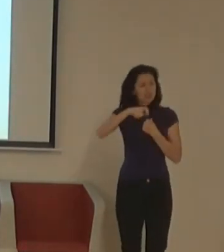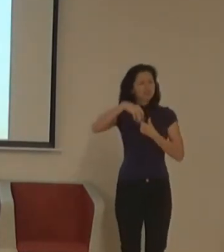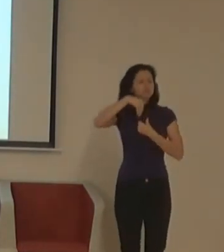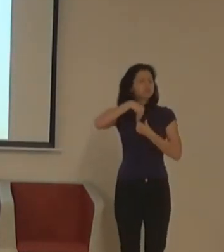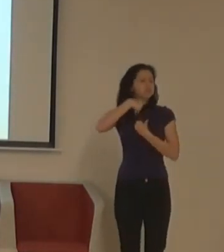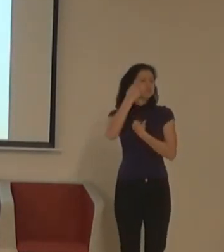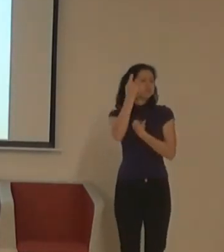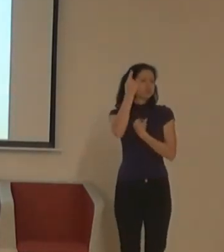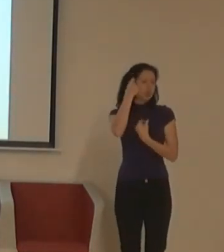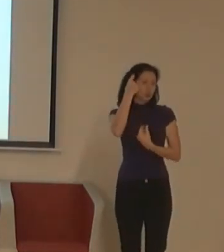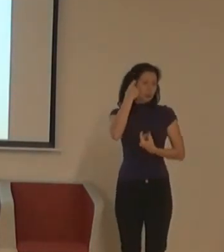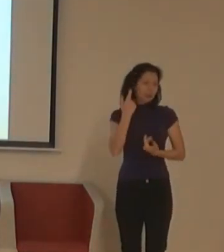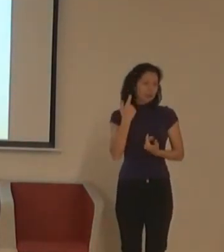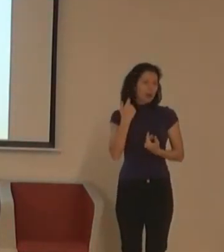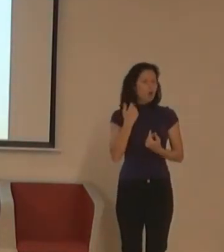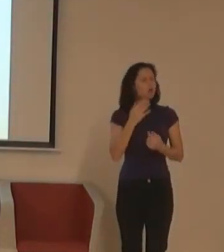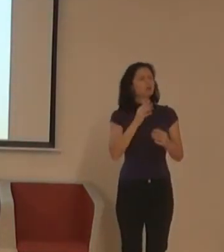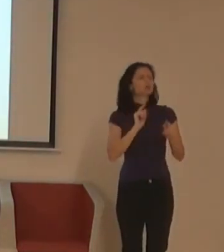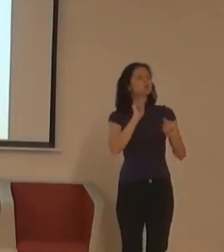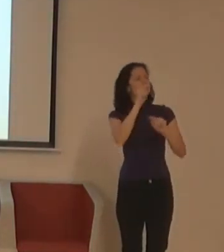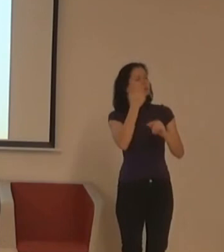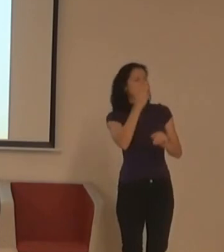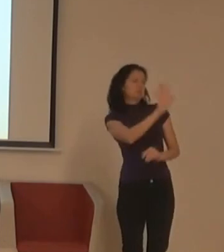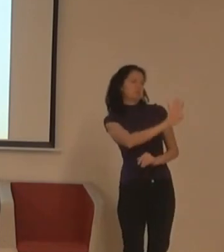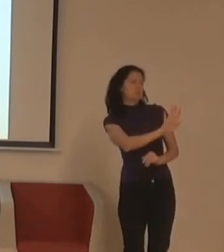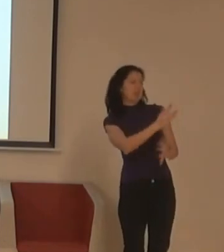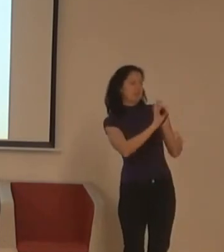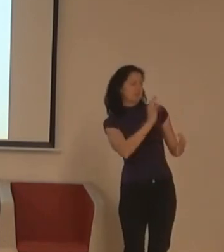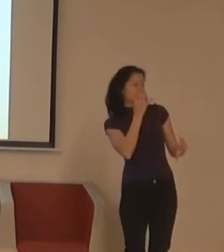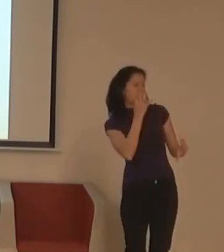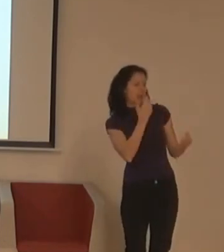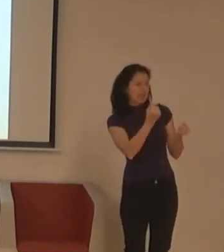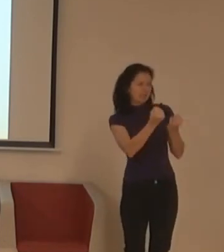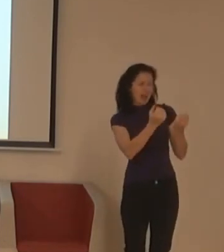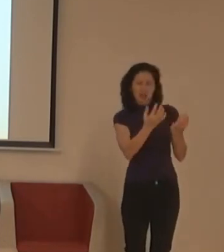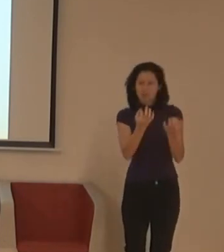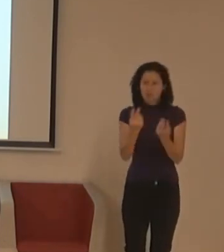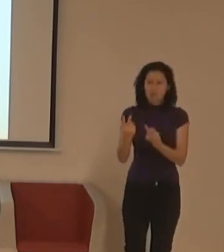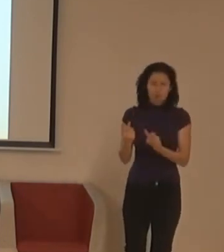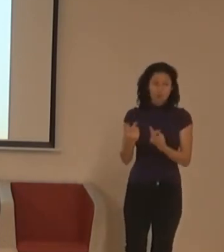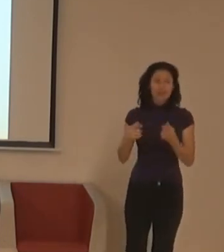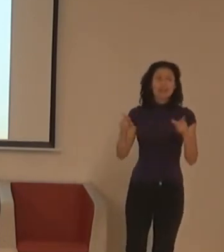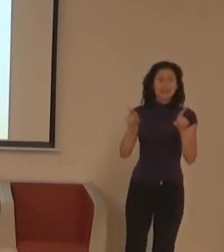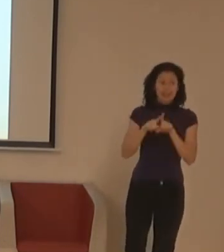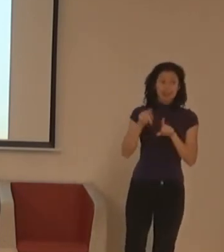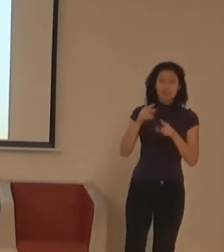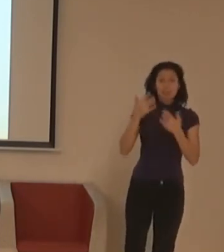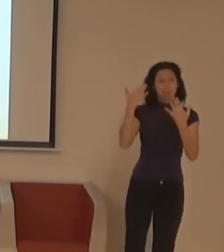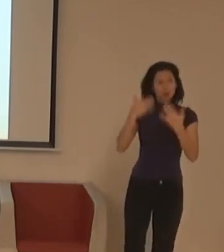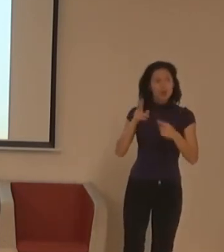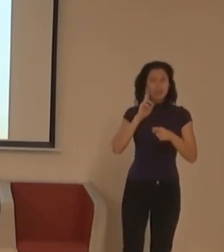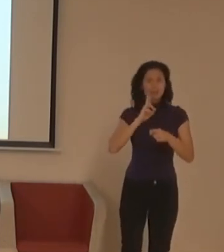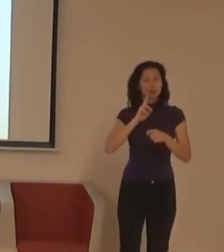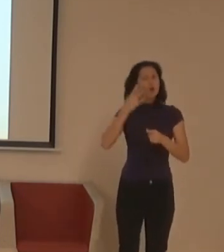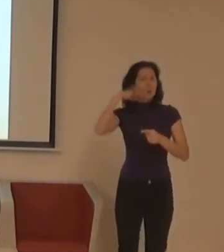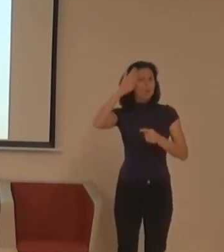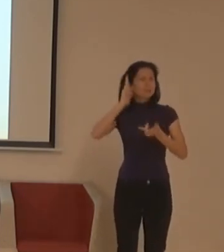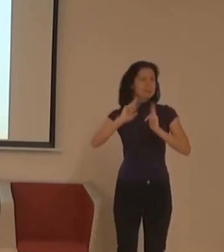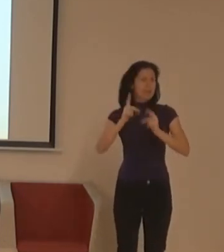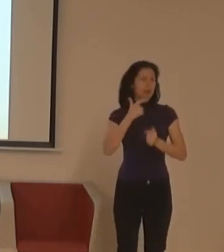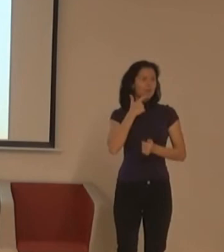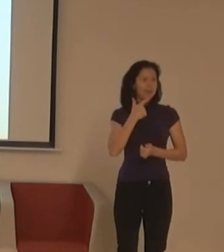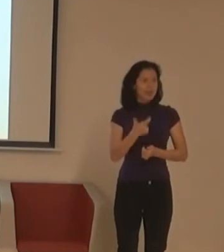Třetí důležitá věc jako součást inkluzivního designu. Já předpokládám, že neslyšící umí znakový jazyk, A potom je tady hromada lidí,